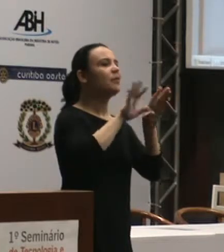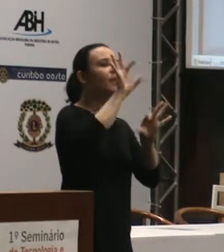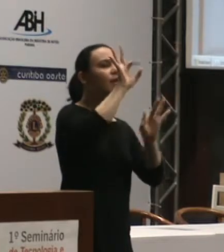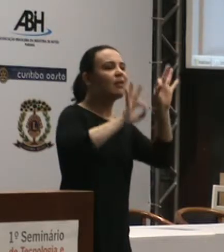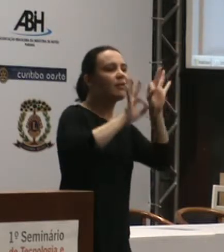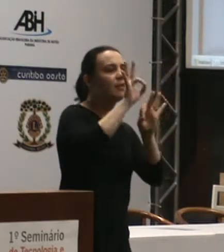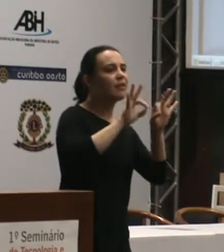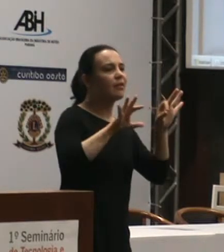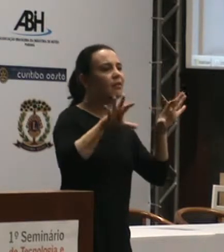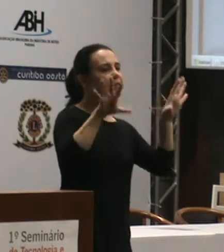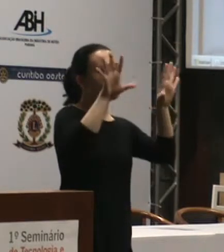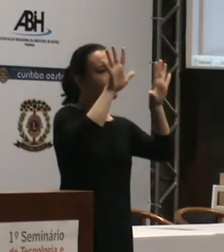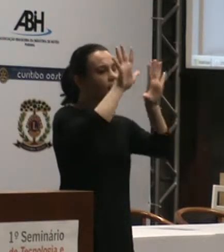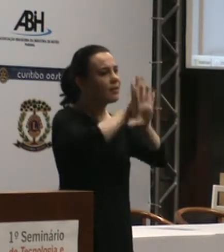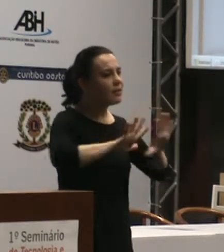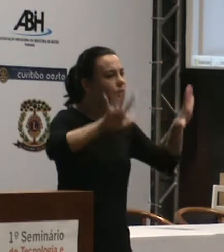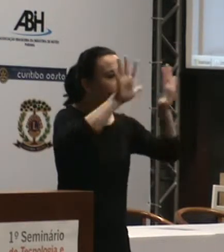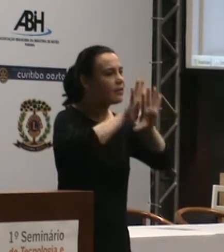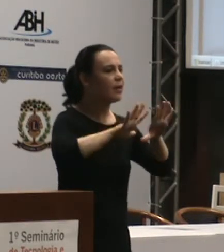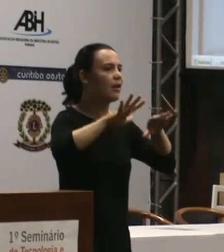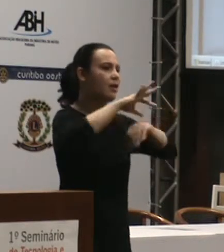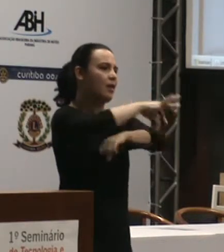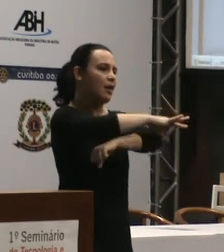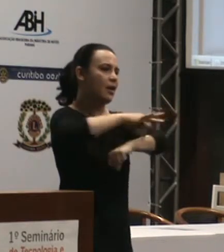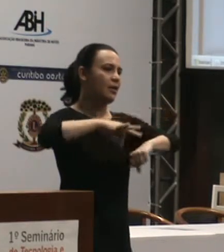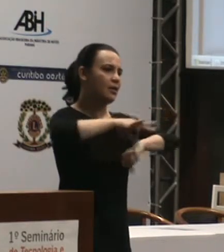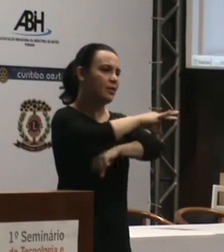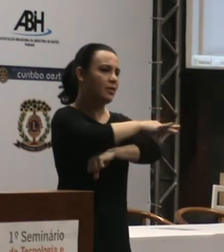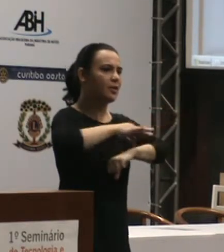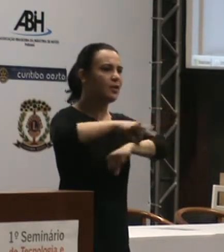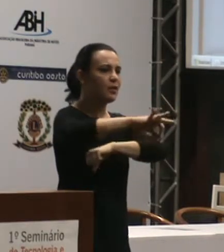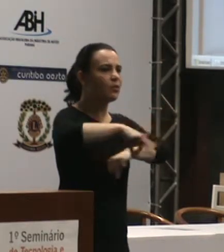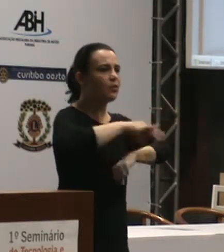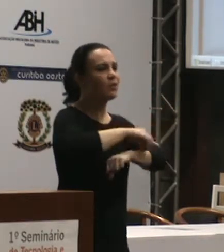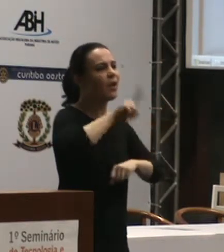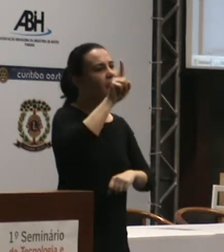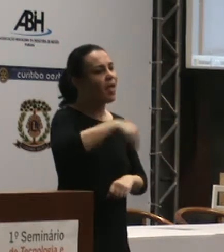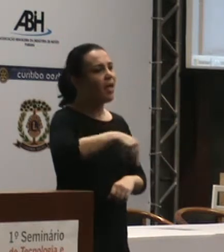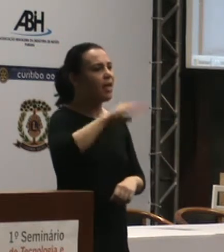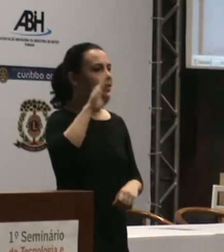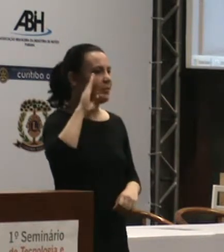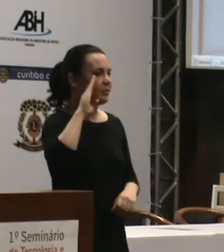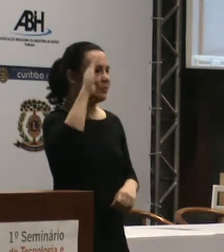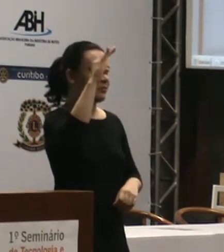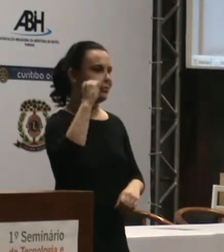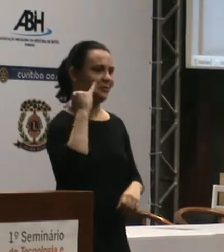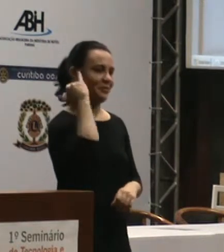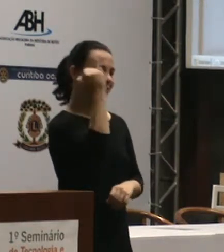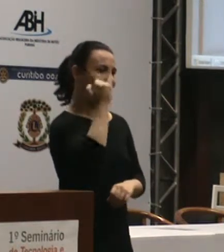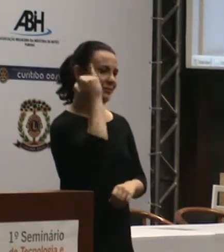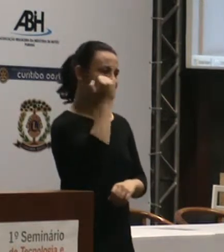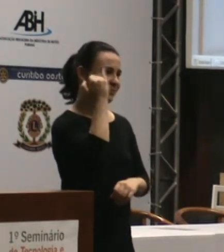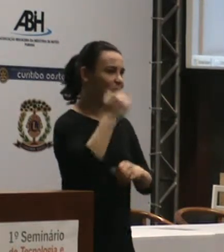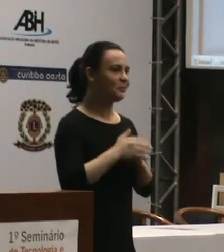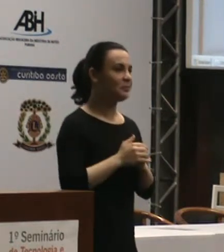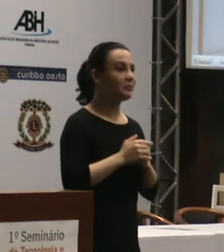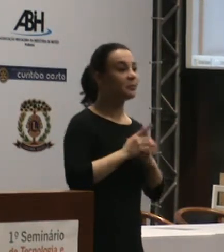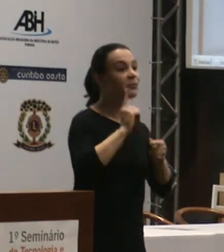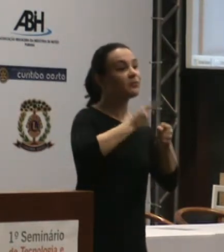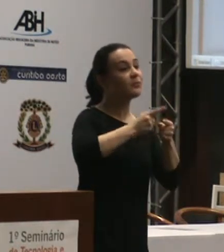engenharia, da arquitetura, porque é muito importante ter essa ferramenta disponível para a sociedade.